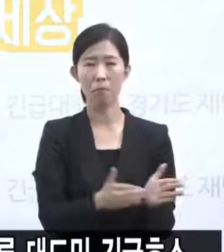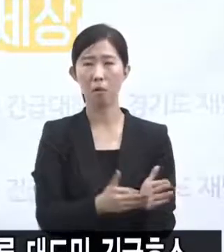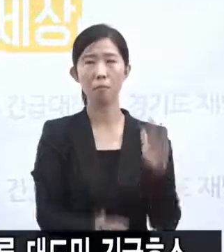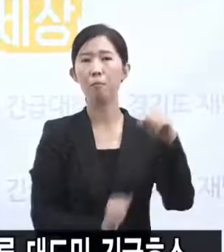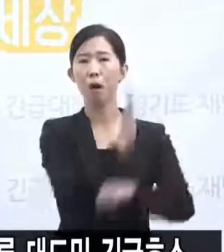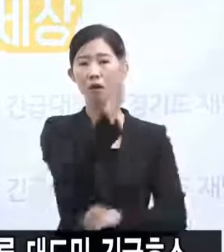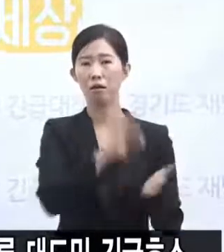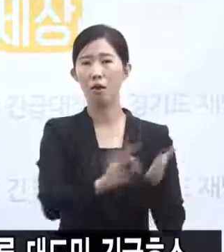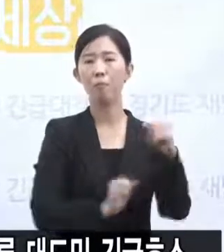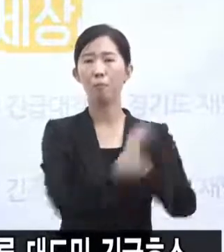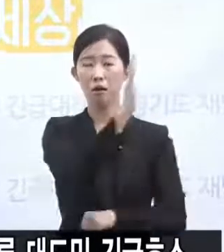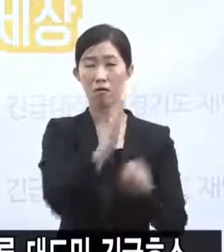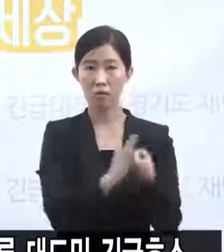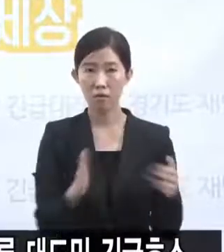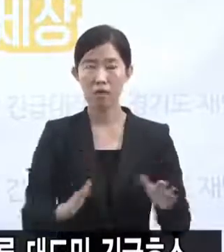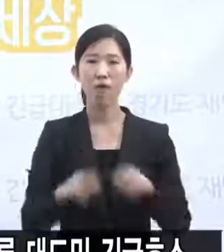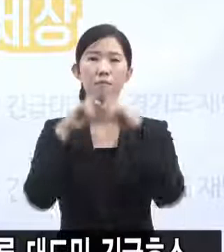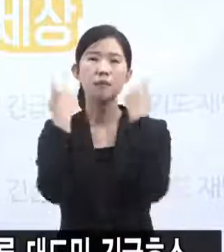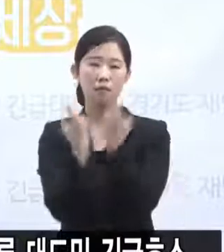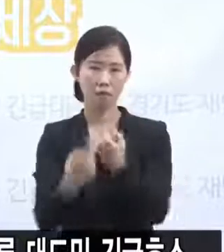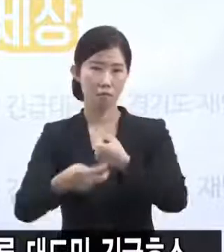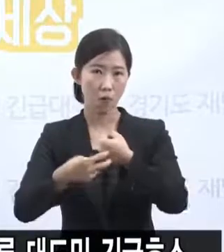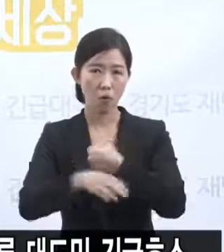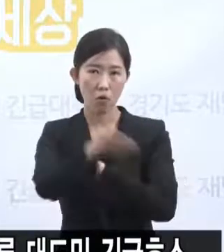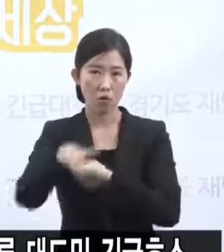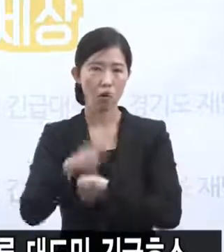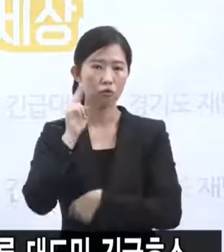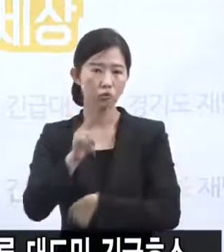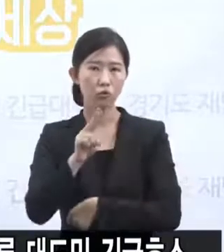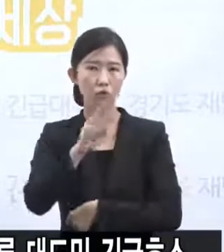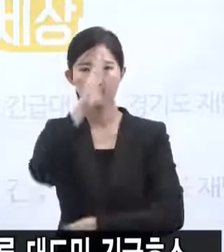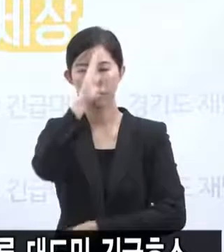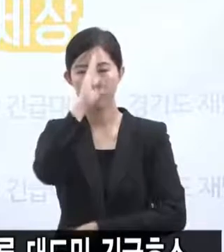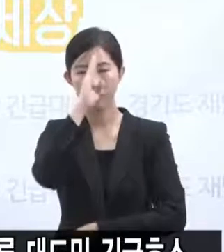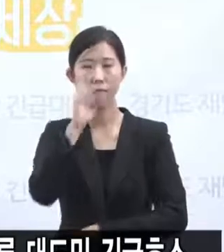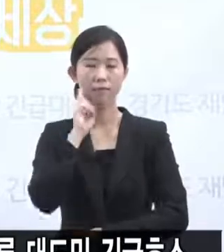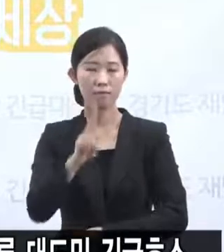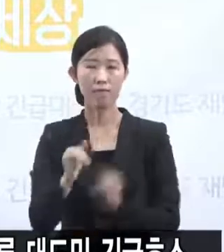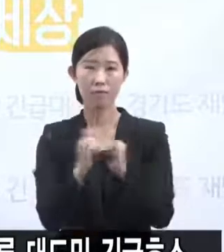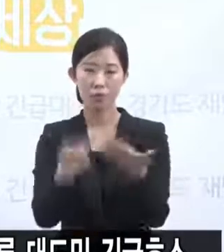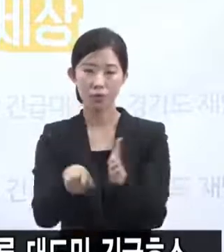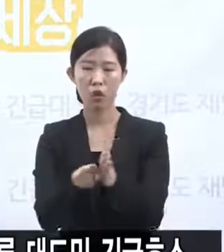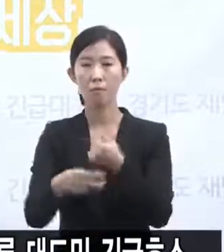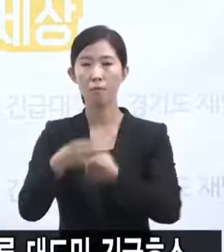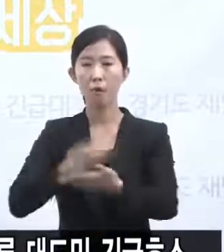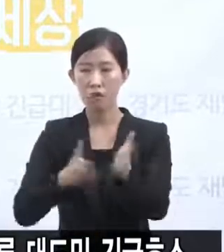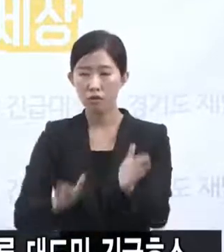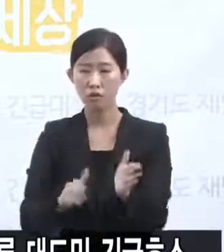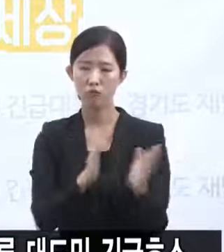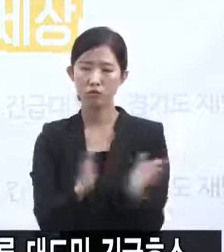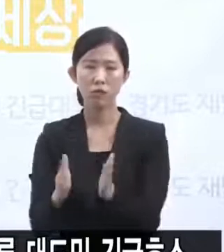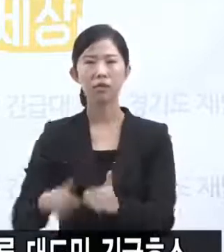격리병실확보협조가 절실합니다. 치료에 지장 없는 환자를 전원하는 등의 방법을